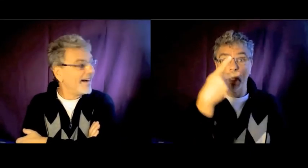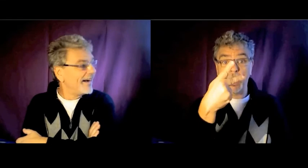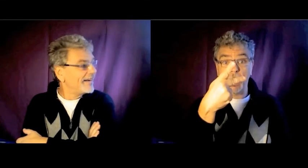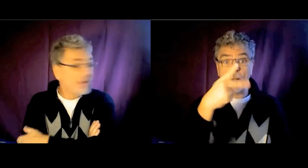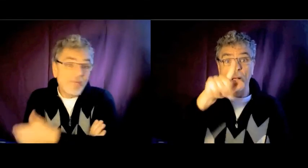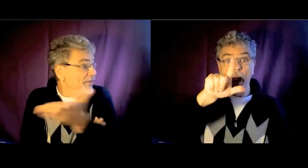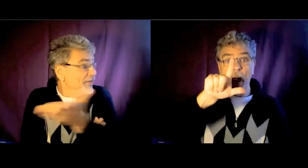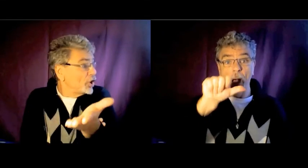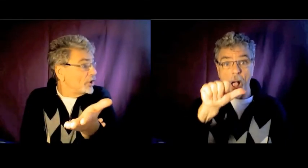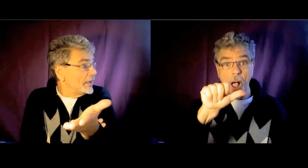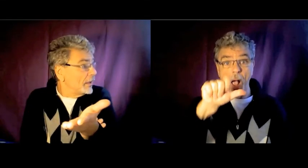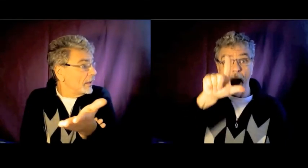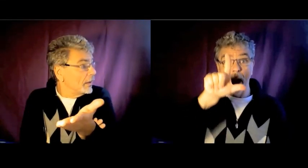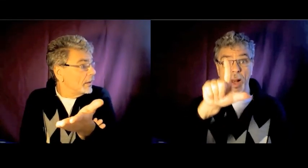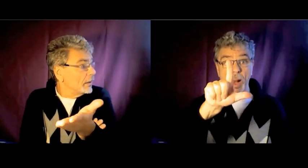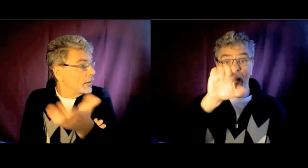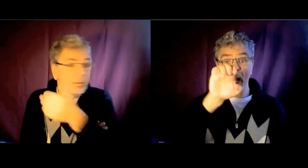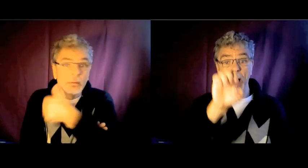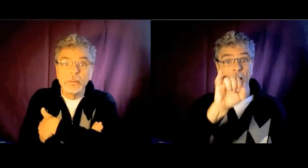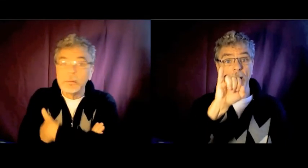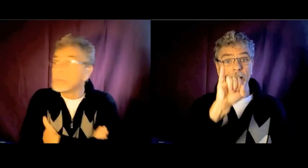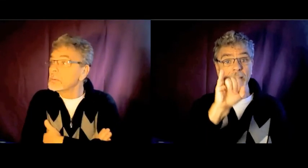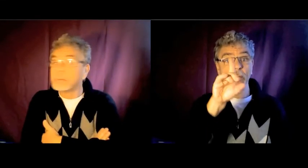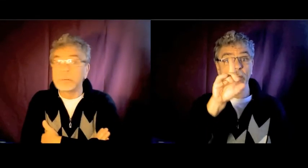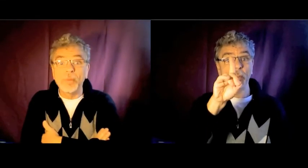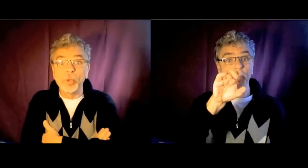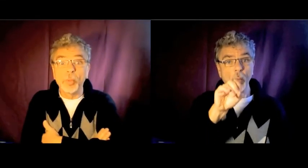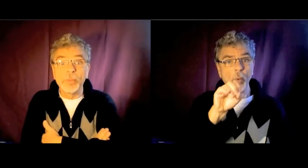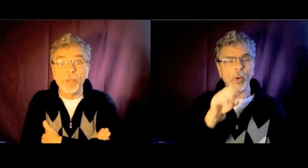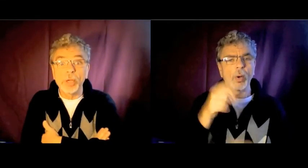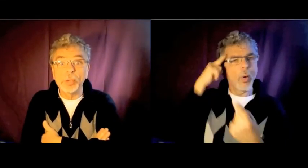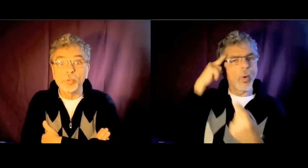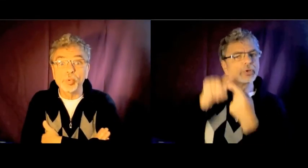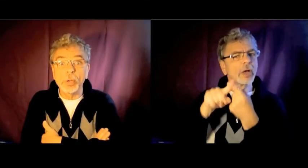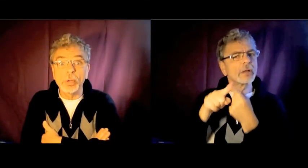Mais ça va, il vient de le dire. C'est vraiment tombé dans le réseau de sourds.